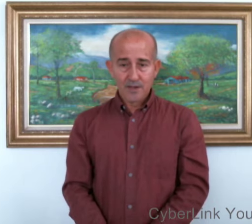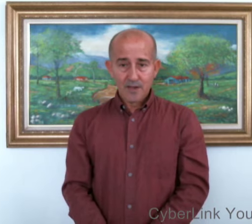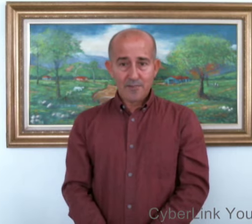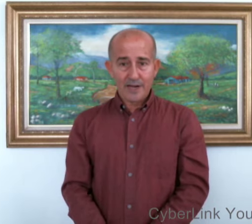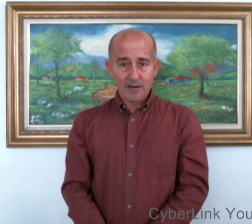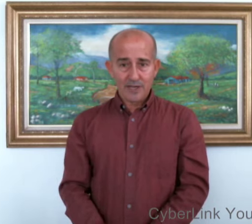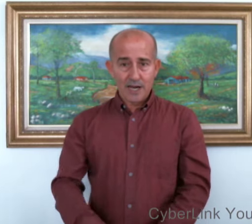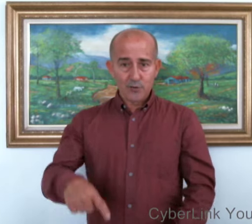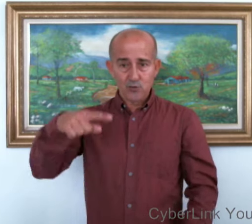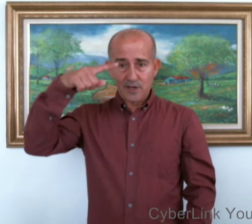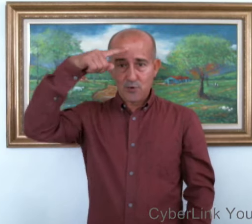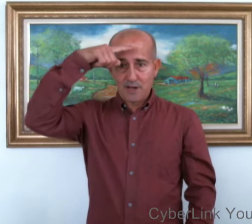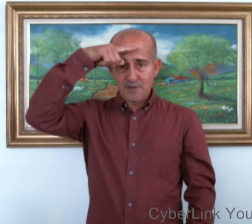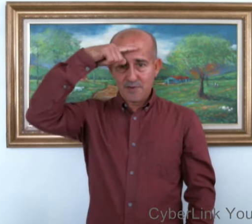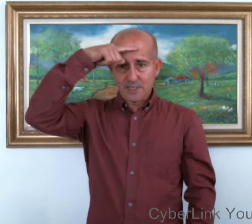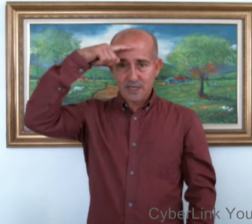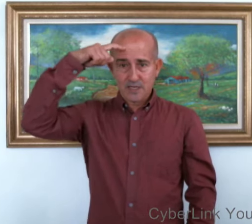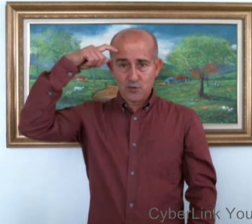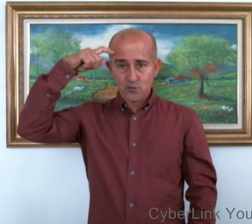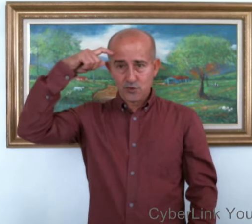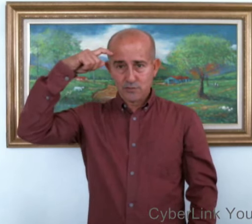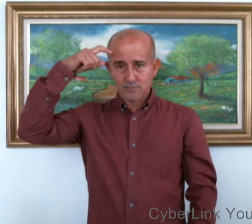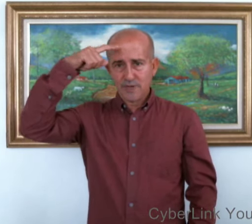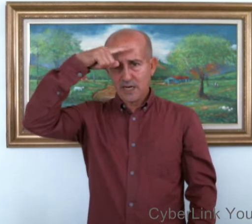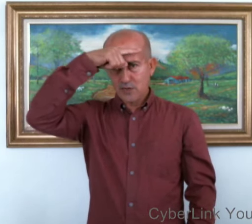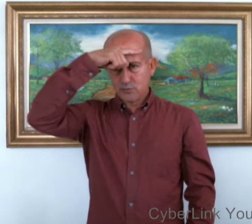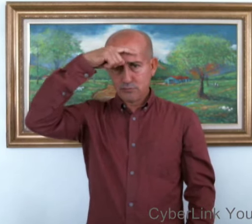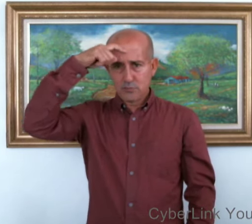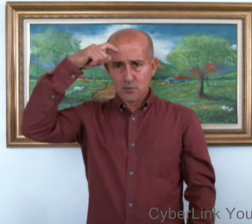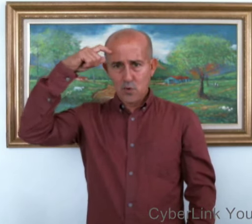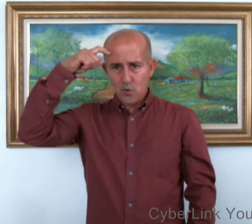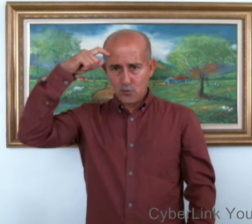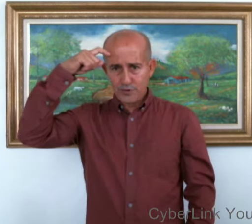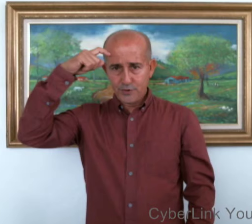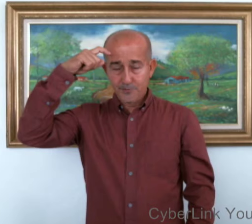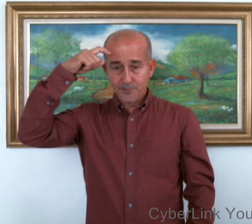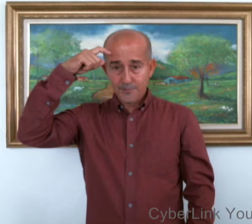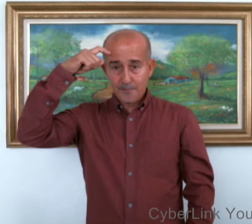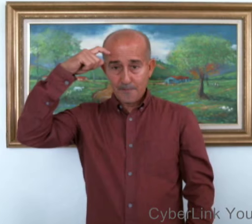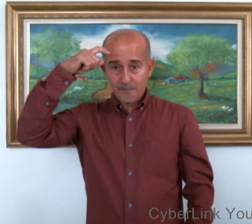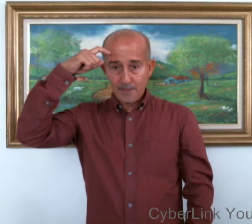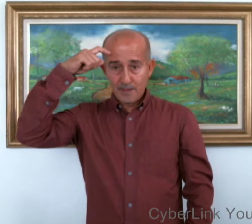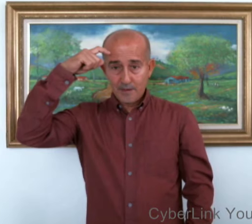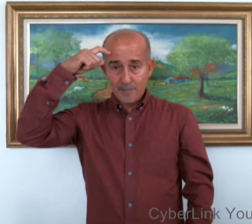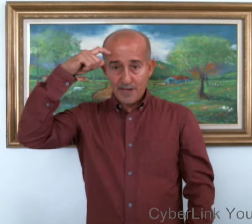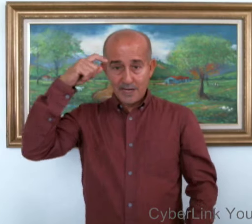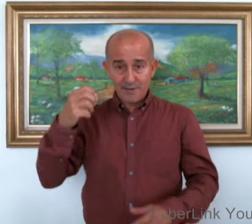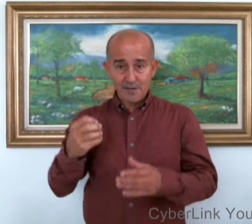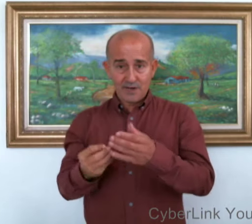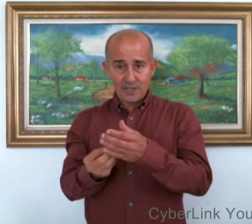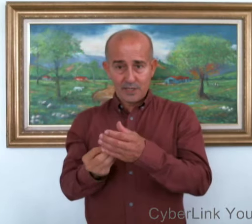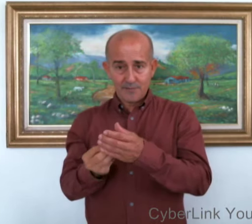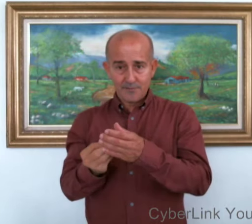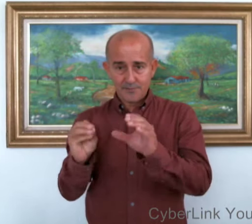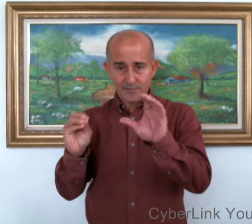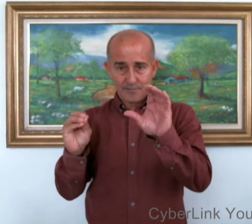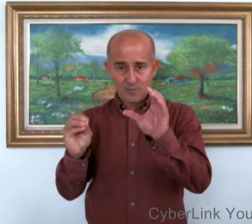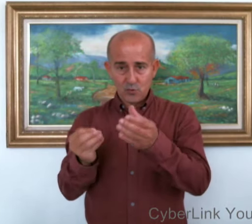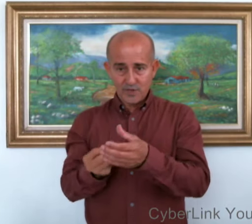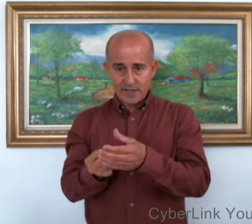Para el verano usamos la misma seña de junio. Verano. O junio. Para la primavera. Vamos a usar